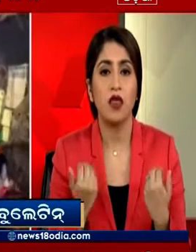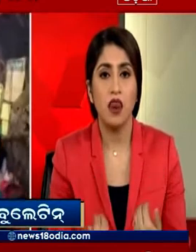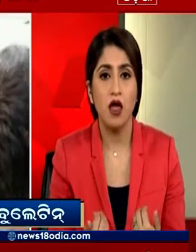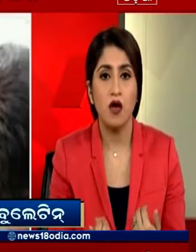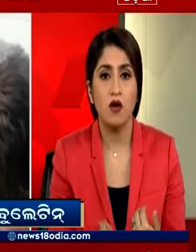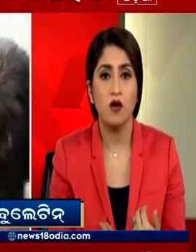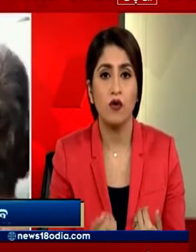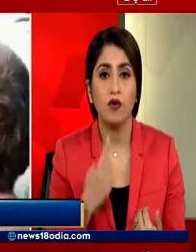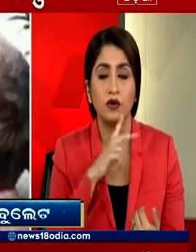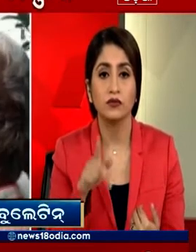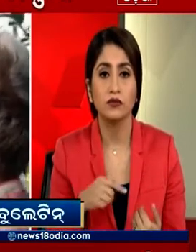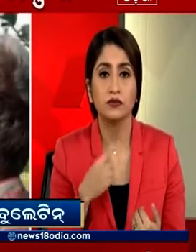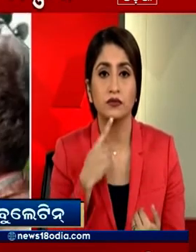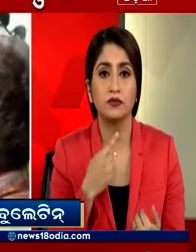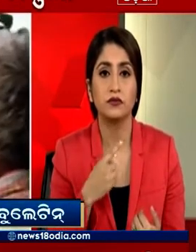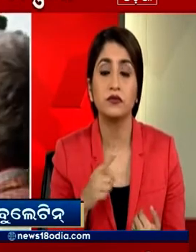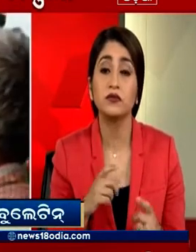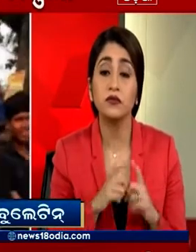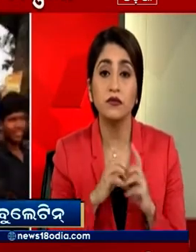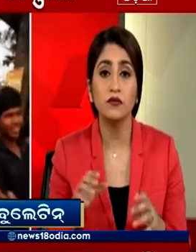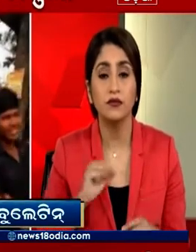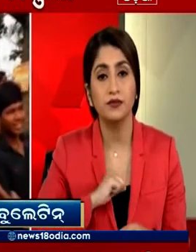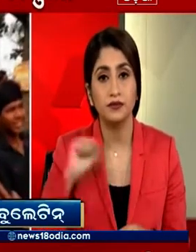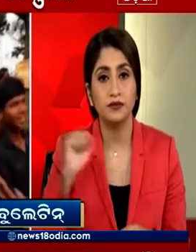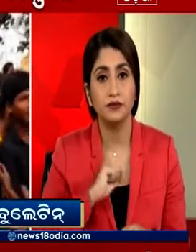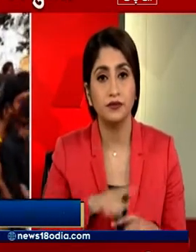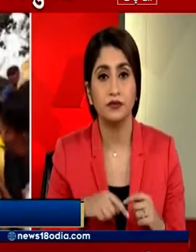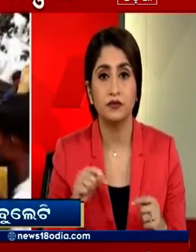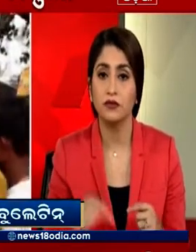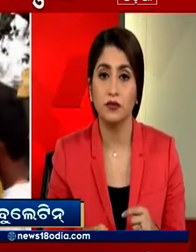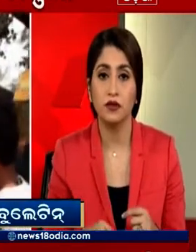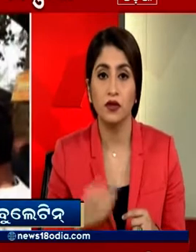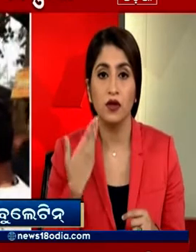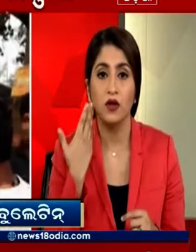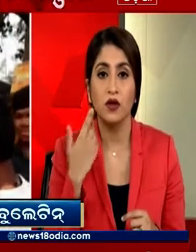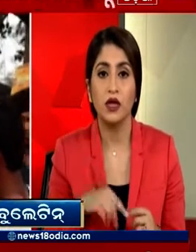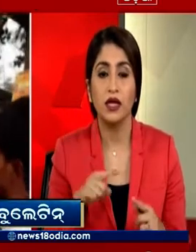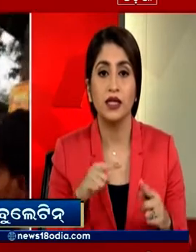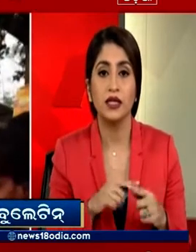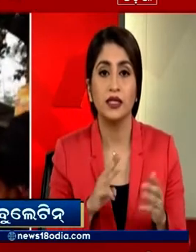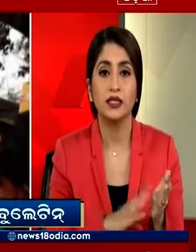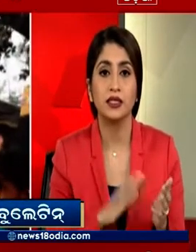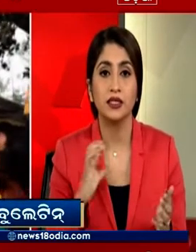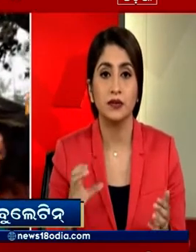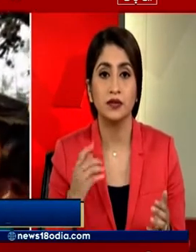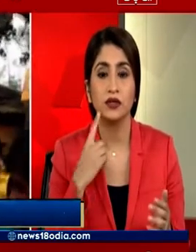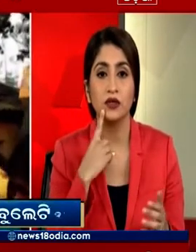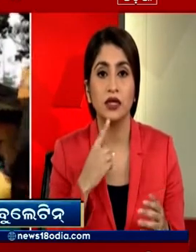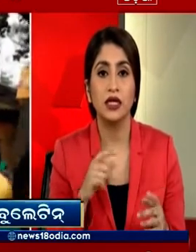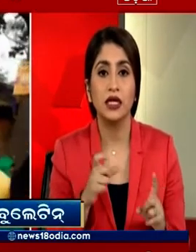मानस मजूमदार का जम कर विरोध किया हंगामा उस वक्त हुआ जब TNC के दीदी